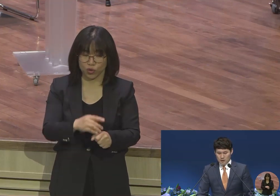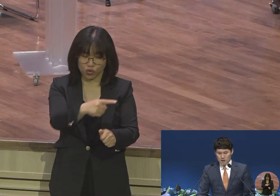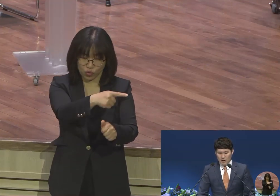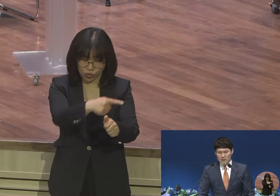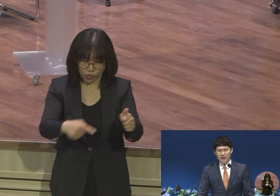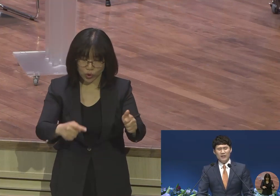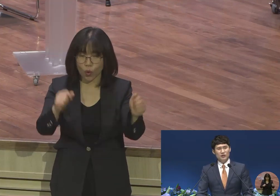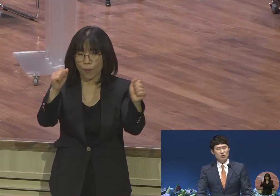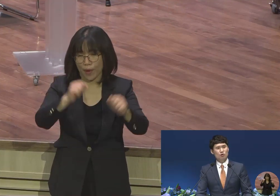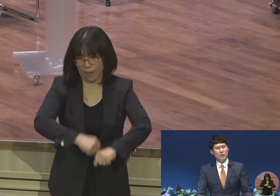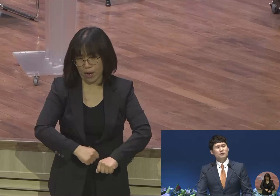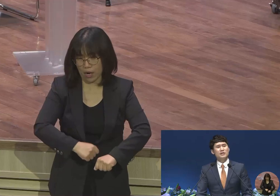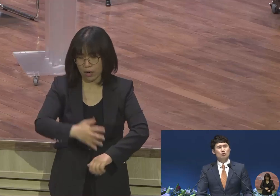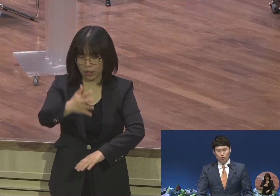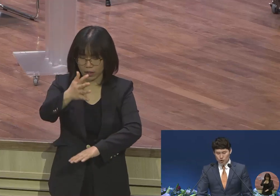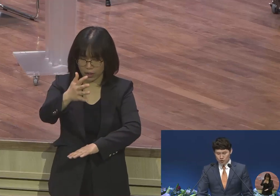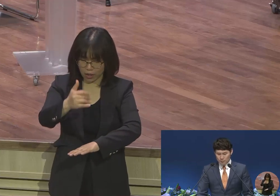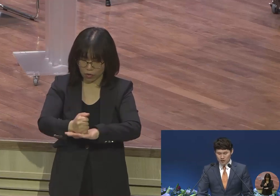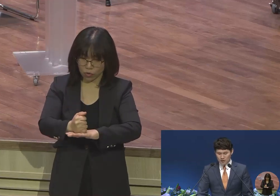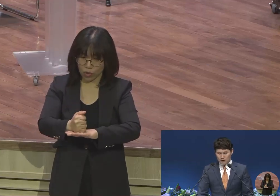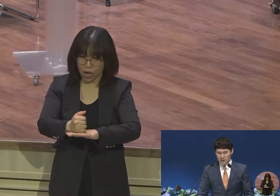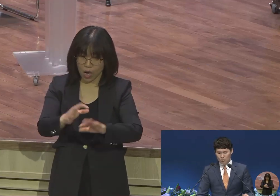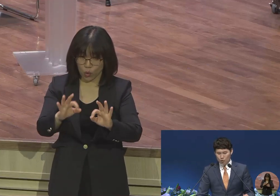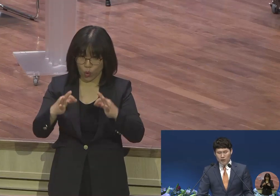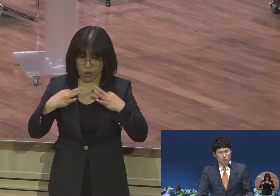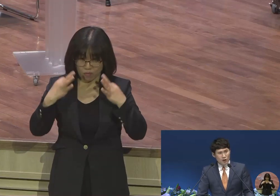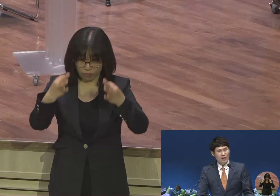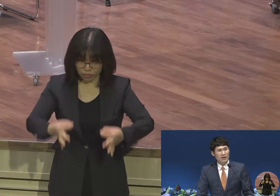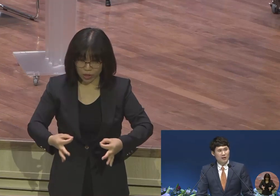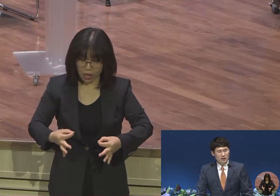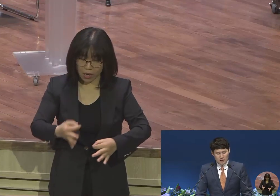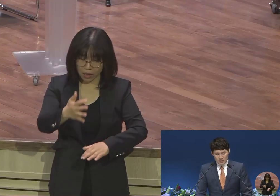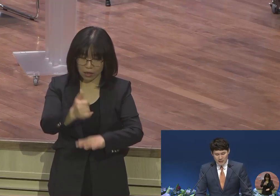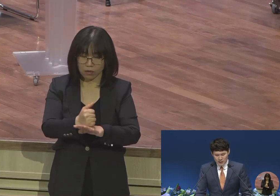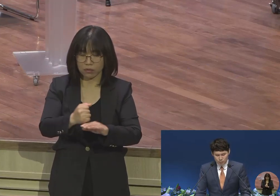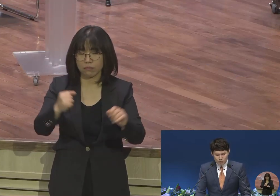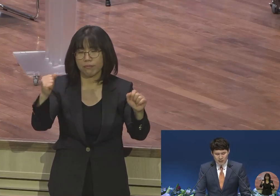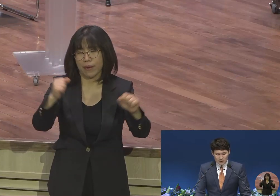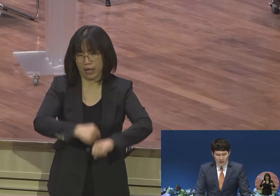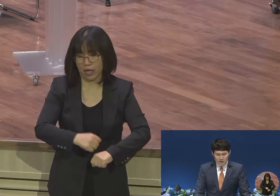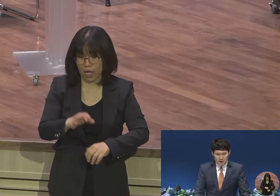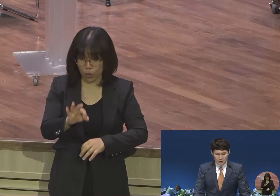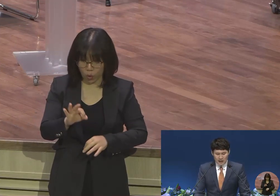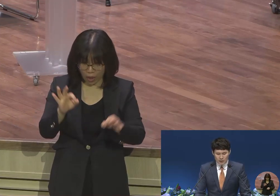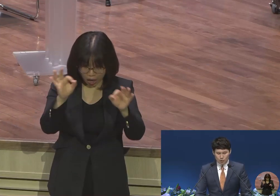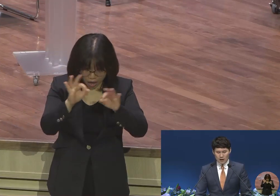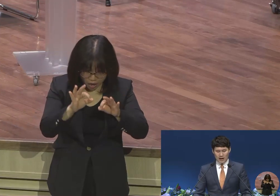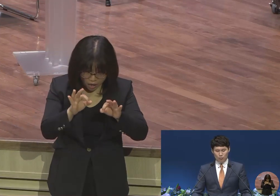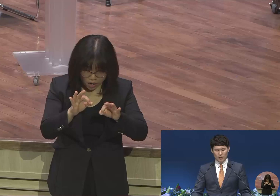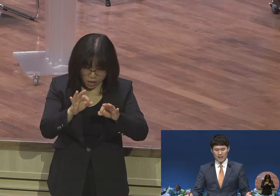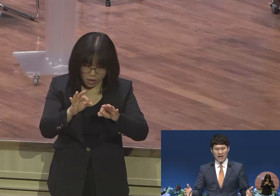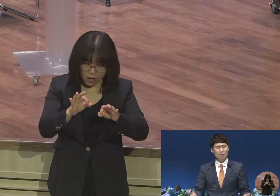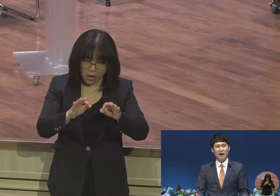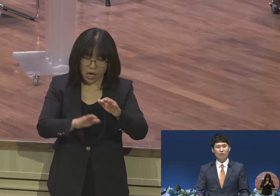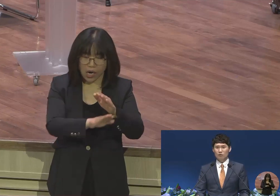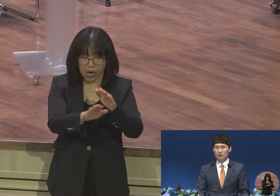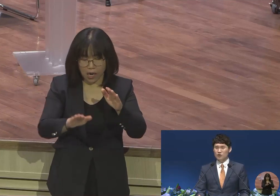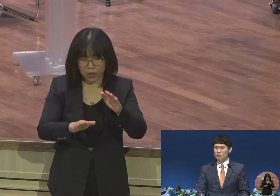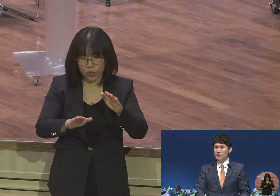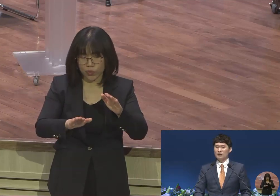마지막에는 결국 평생을 주인으로 섬겼던 그 돈 때문에 자신 뿐만 아니라 가족과 가문이 다 망하고 실패하게